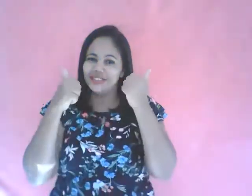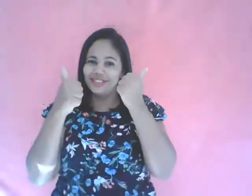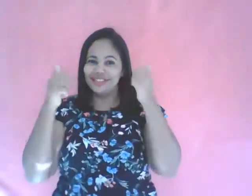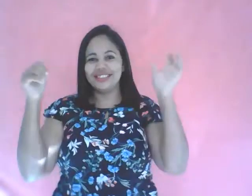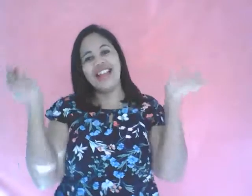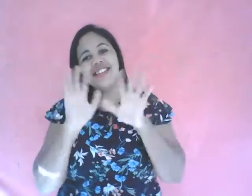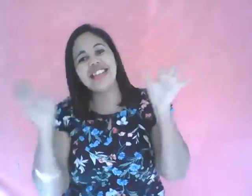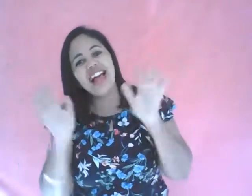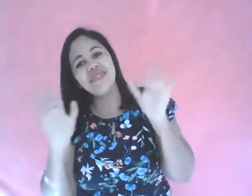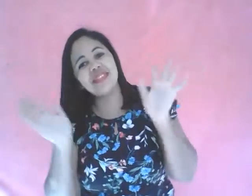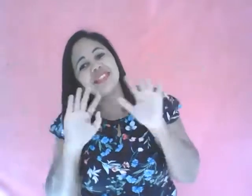Tchau, tchau, tchau pessoal!